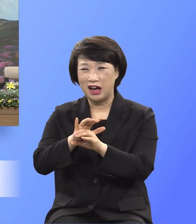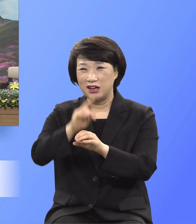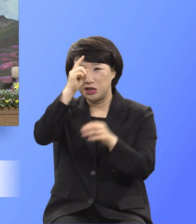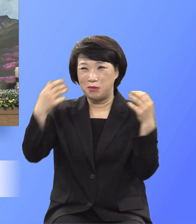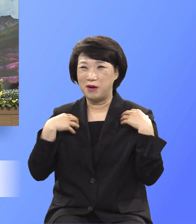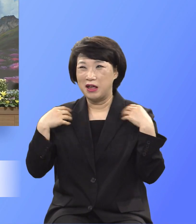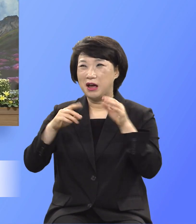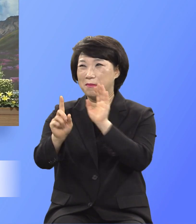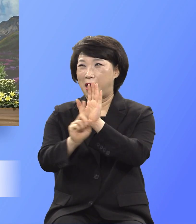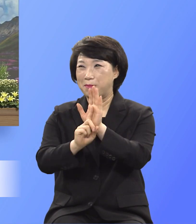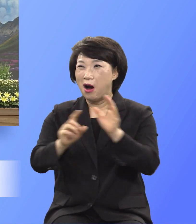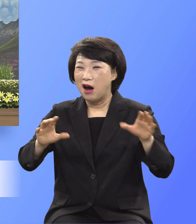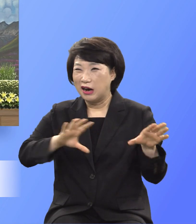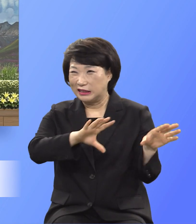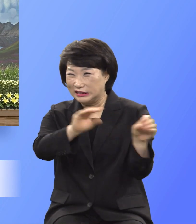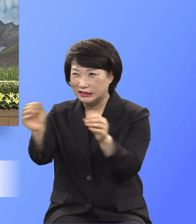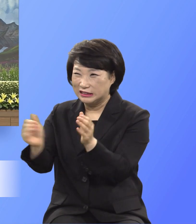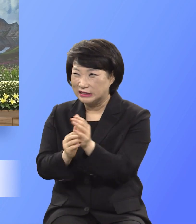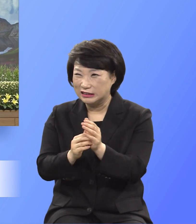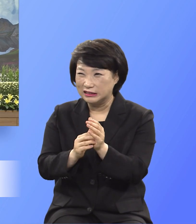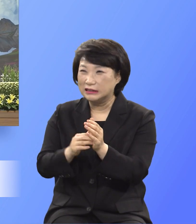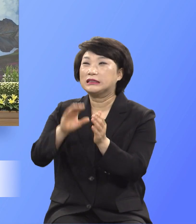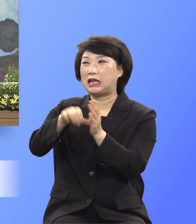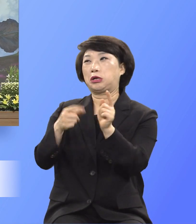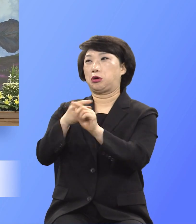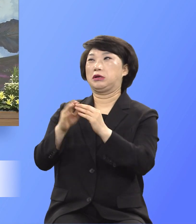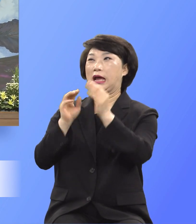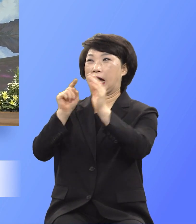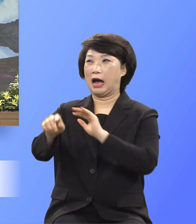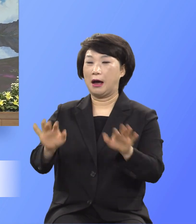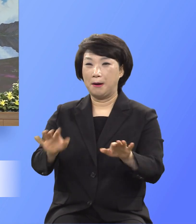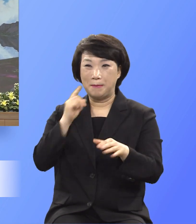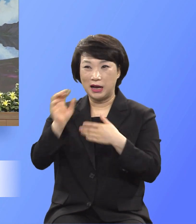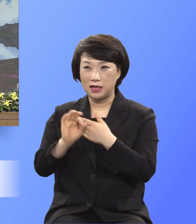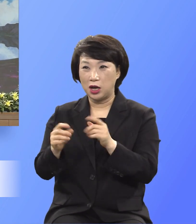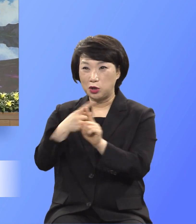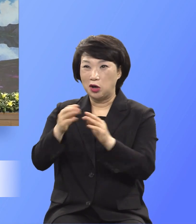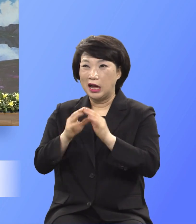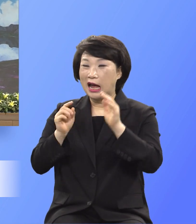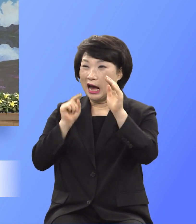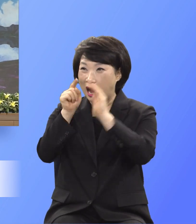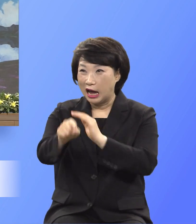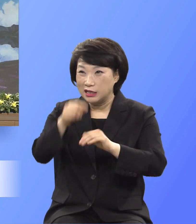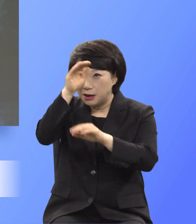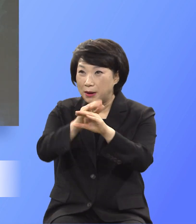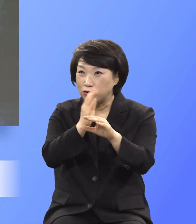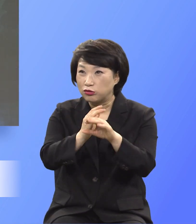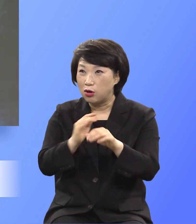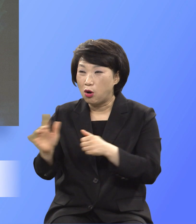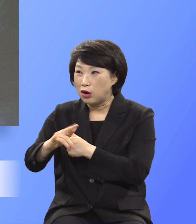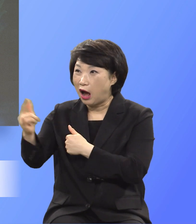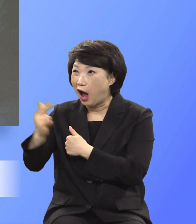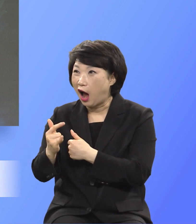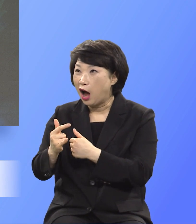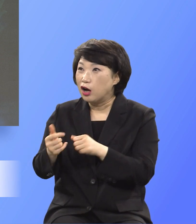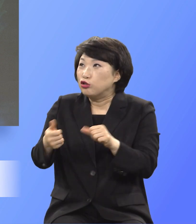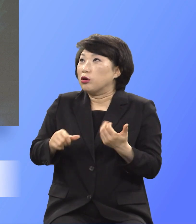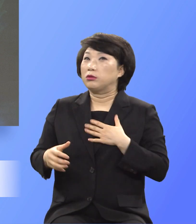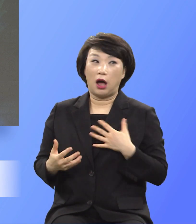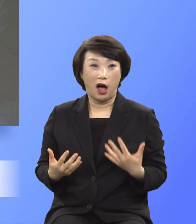가지. 교회 갔다 만약에 코로나에 걸려서 죽으면 큰일 나지. 그러면 예배하러